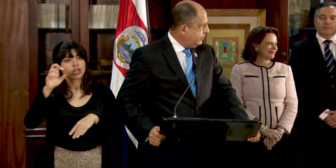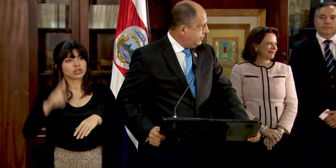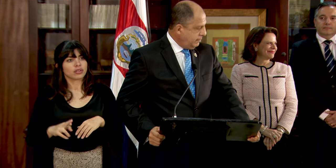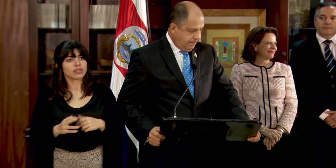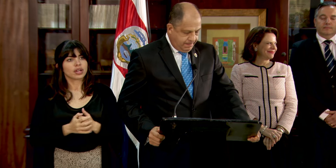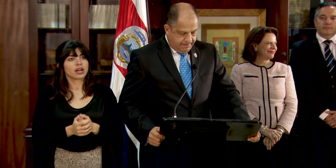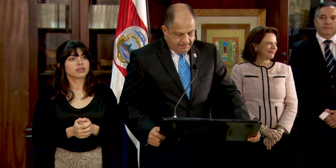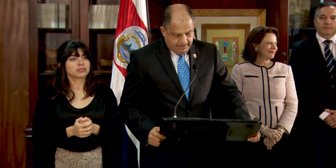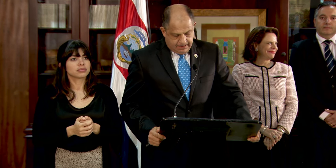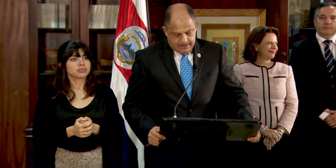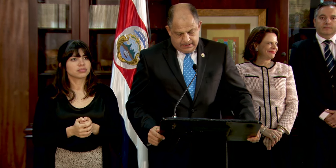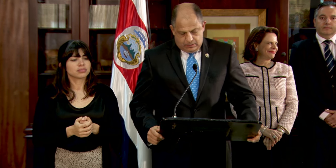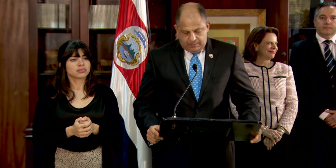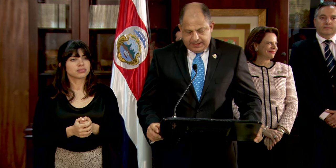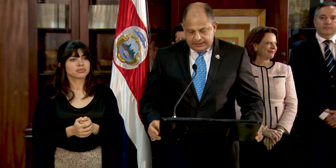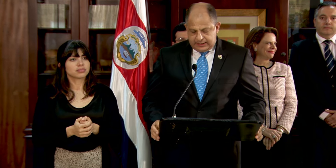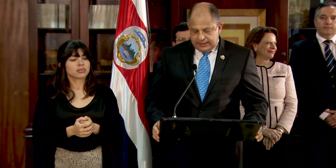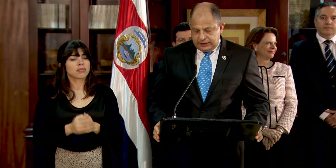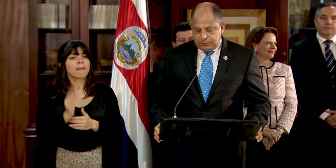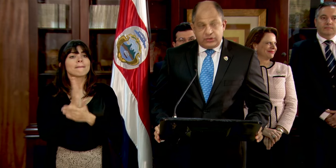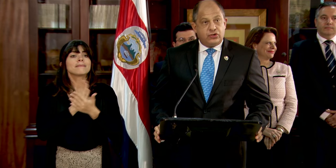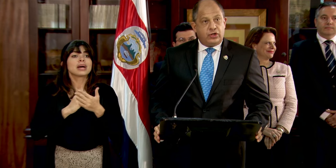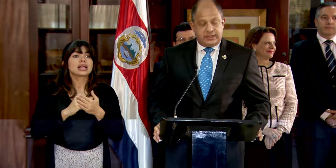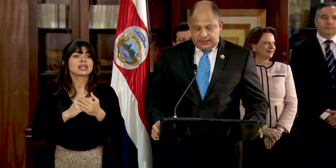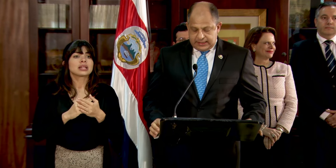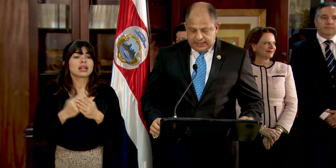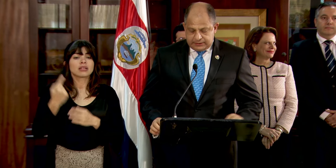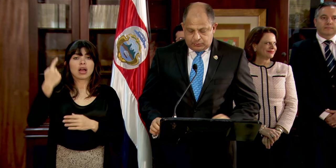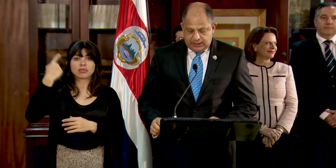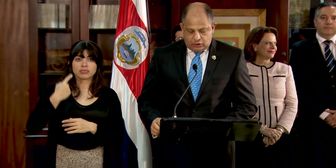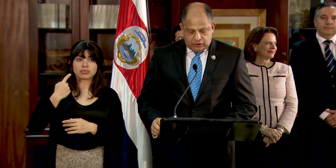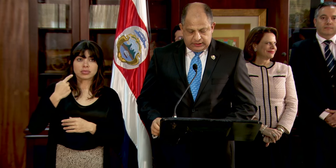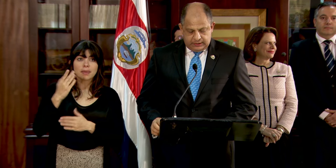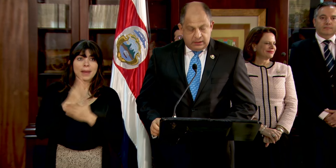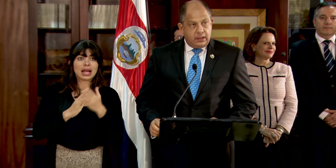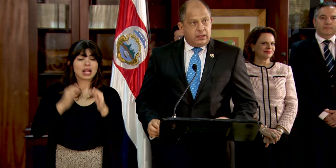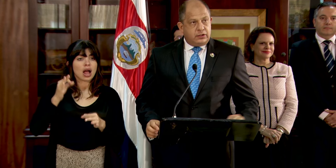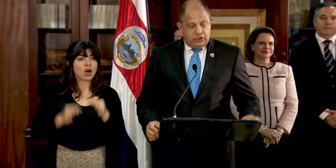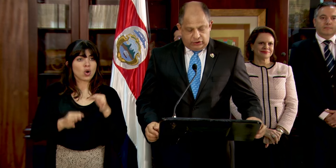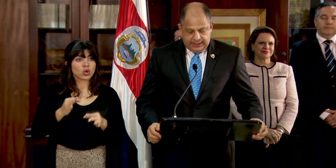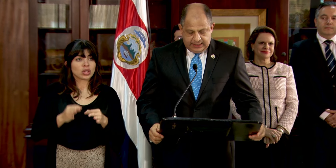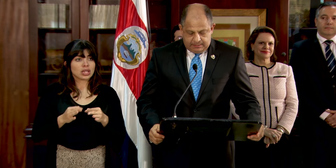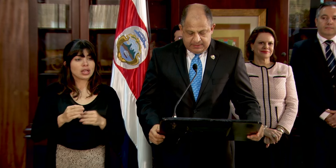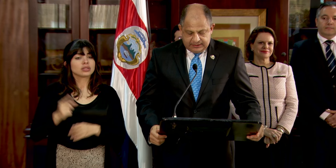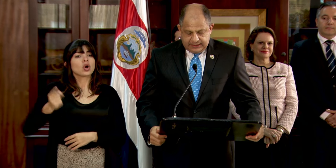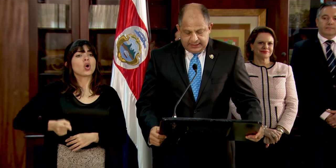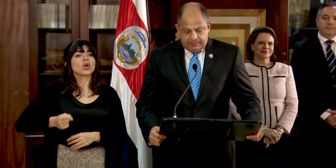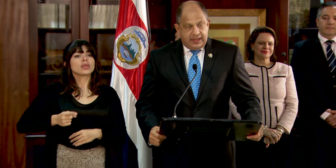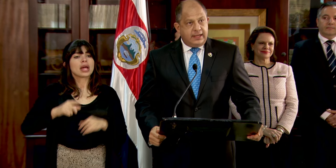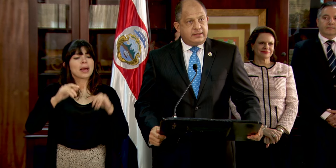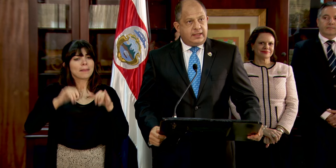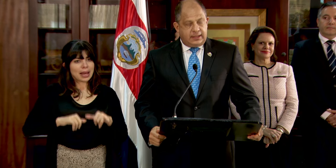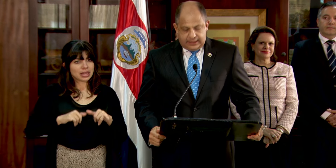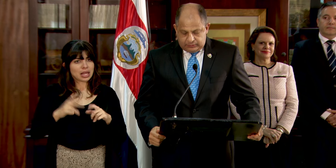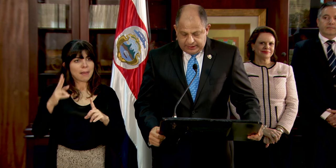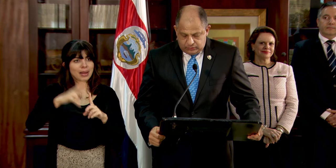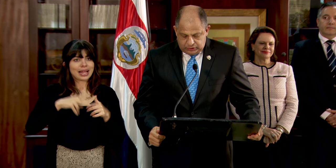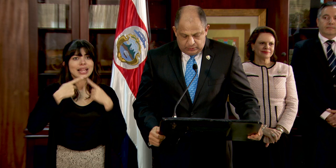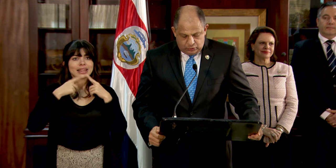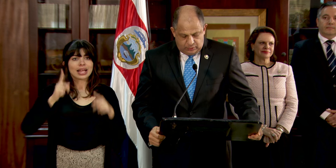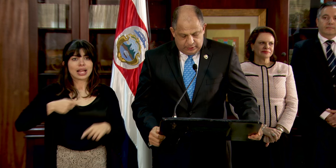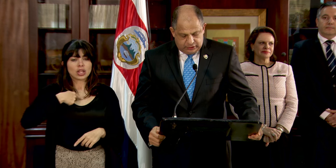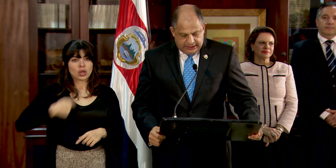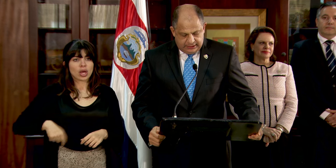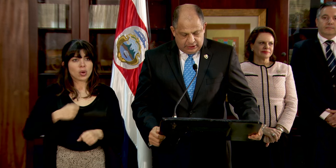Rica. Como parte de las disposiciones dictadas por la Corte, se ordena mantener en vigencia el Decreto